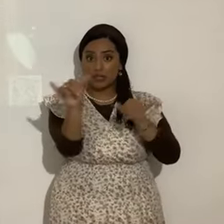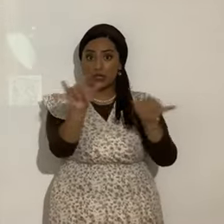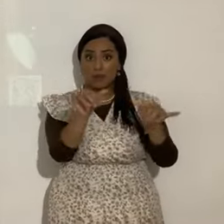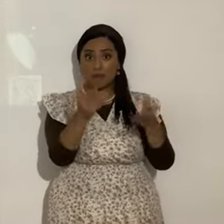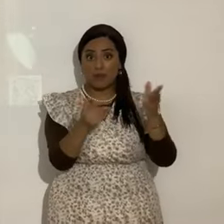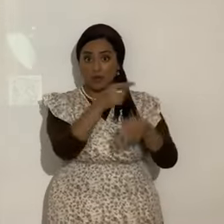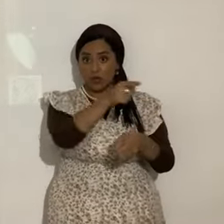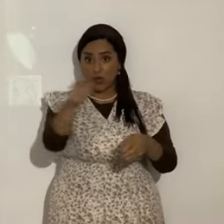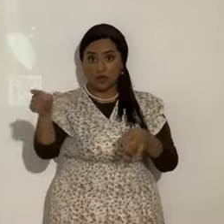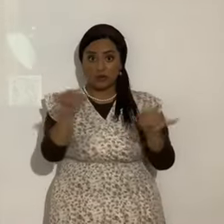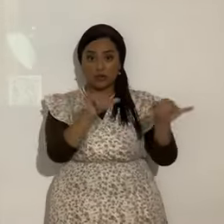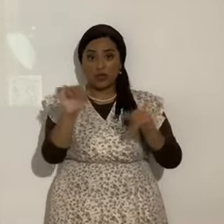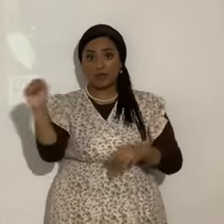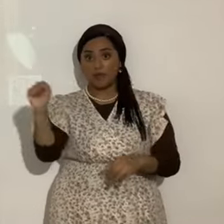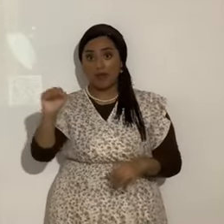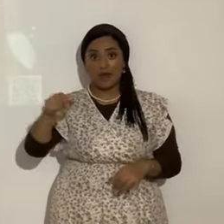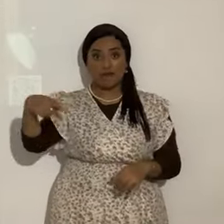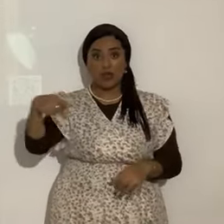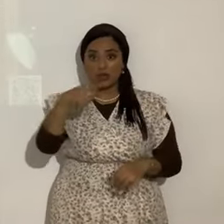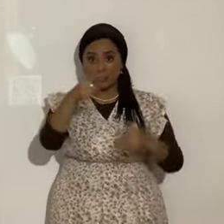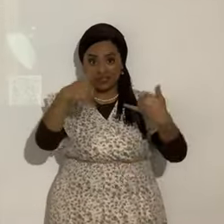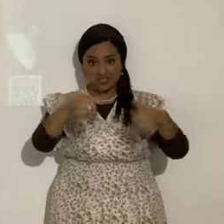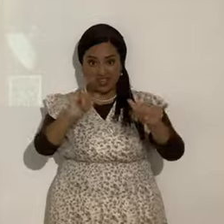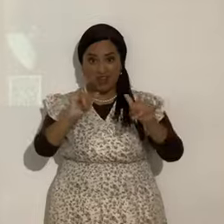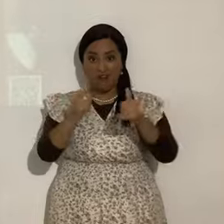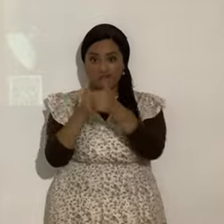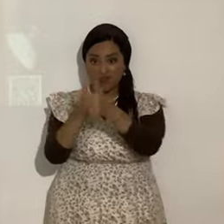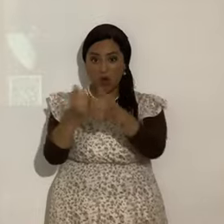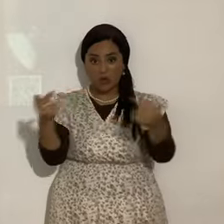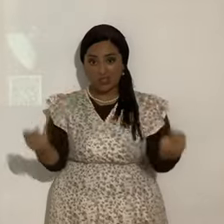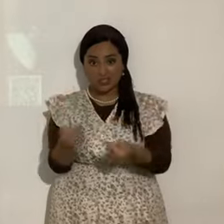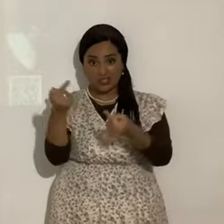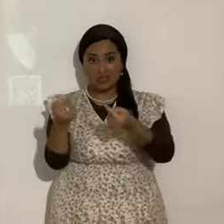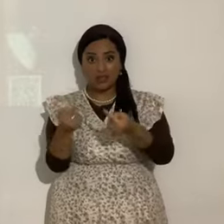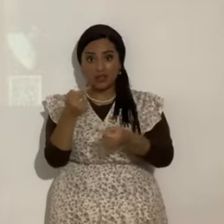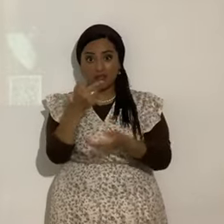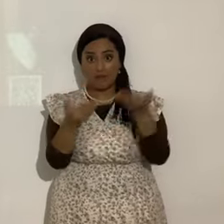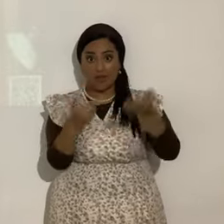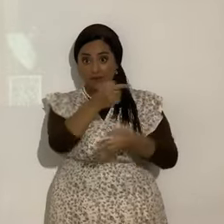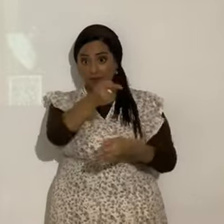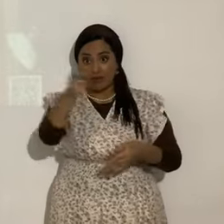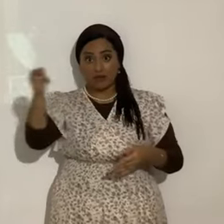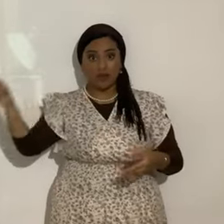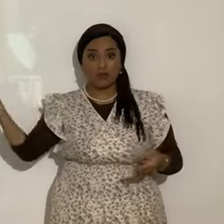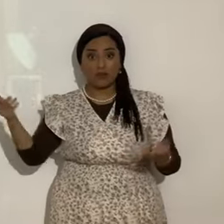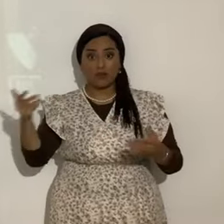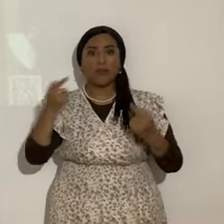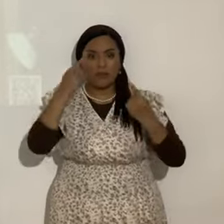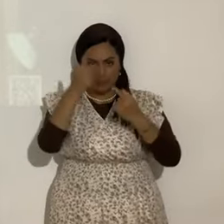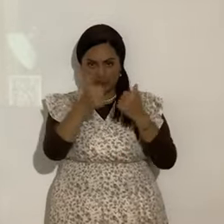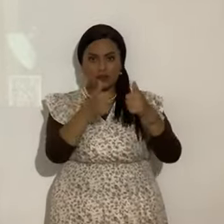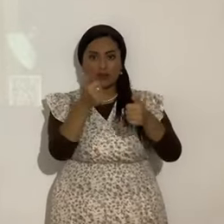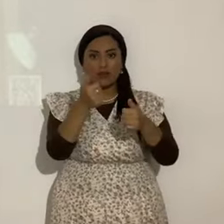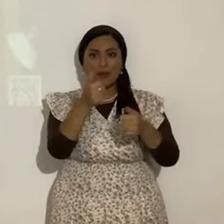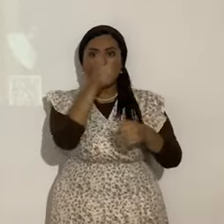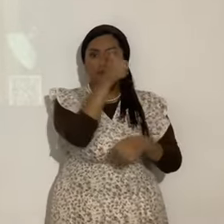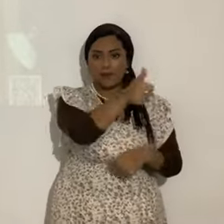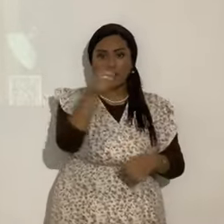de la queidad local. Hombres y mujeres. Si. Varones. Hermanitas. A ver. Analícen. De la queidad local y mundial.